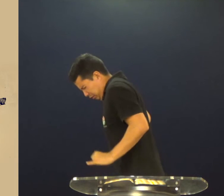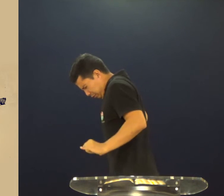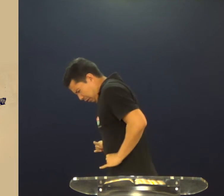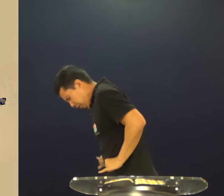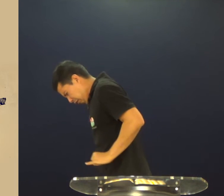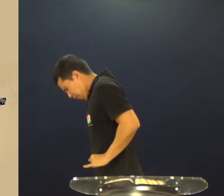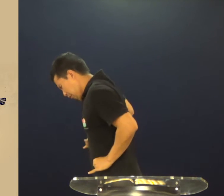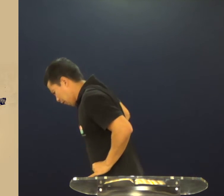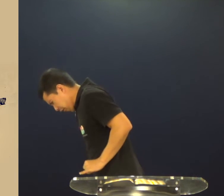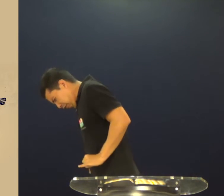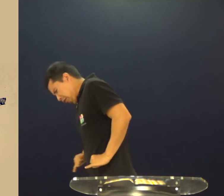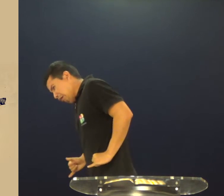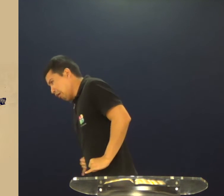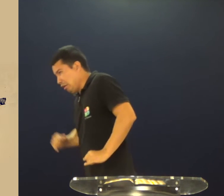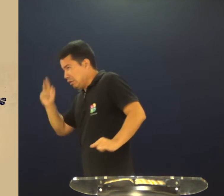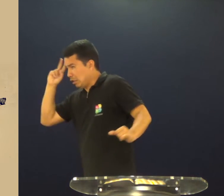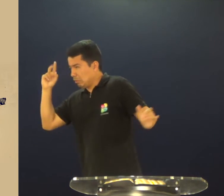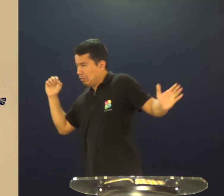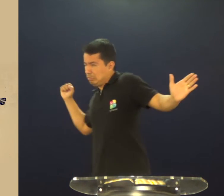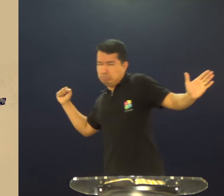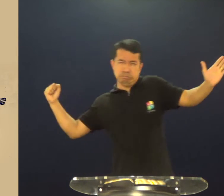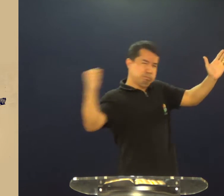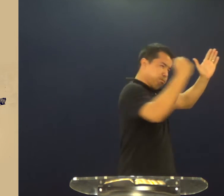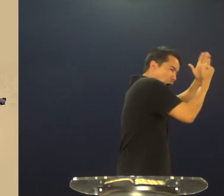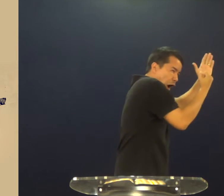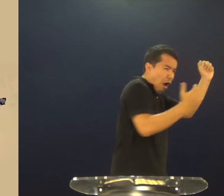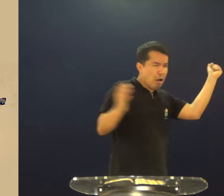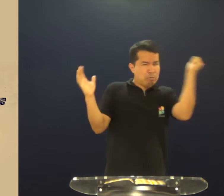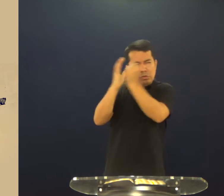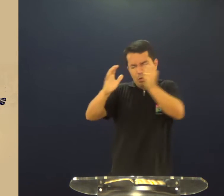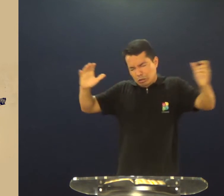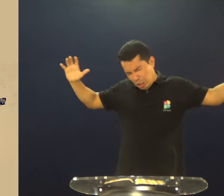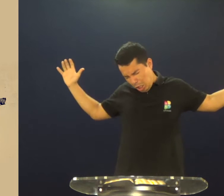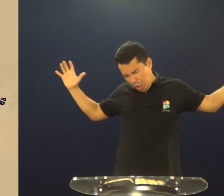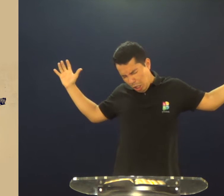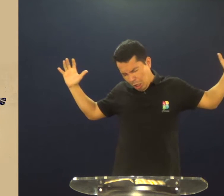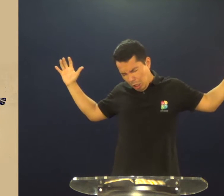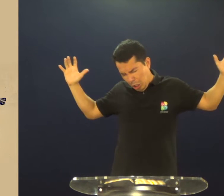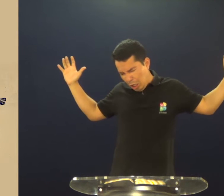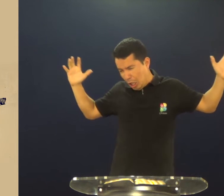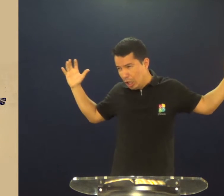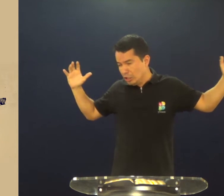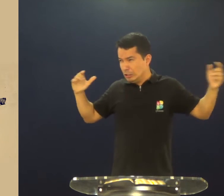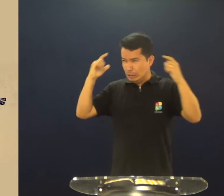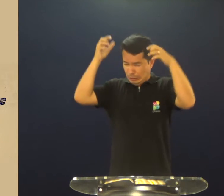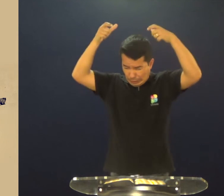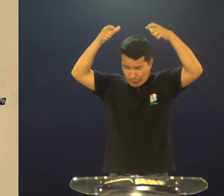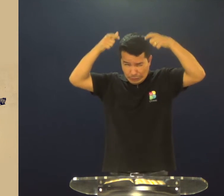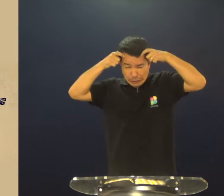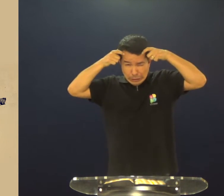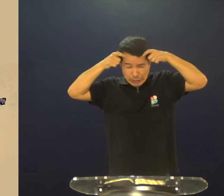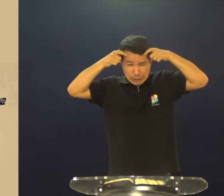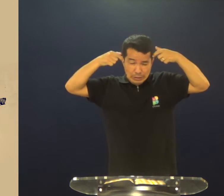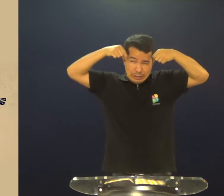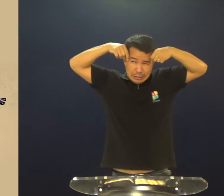eu mantive-me firme, Jesus sofreu, Jesus foi crucificado, Jesus